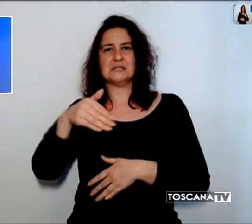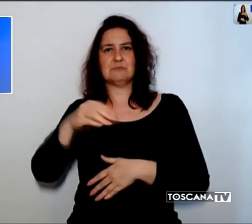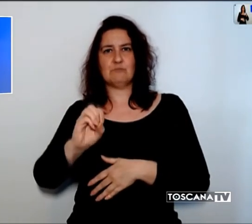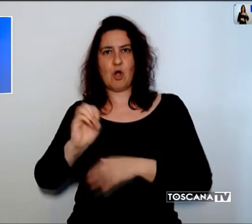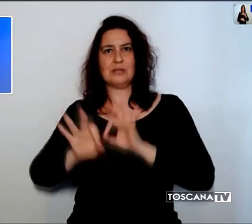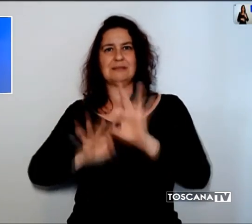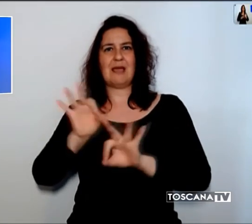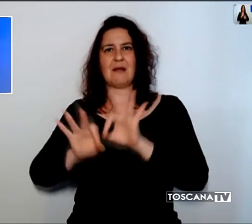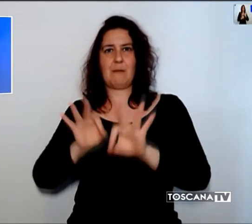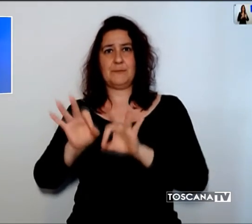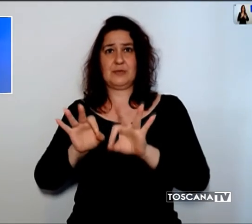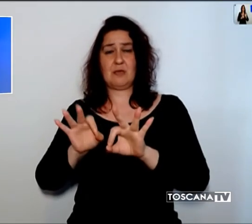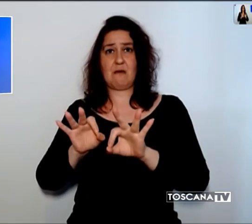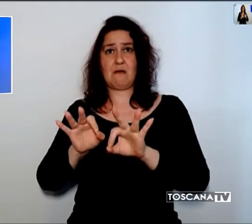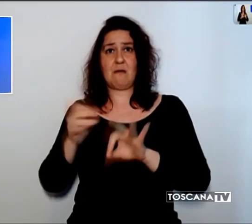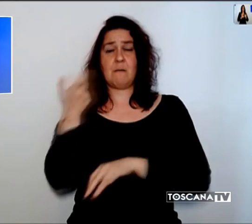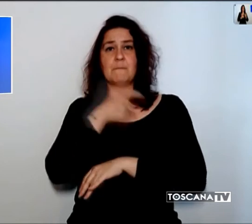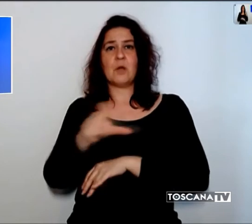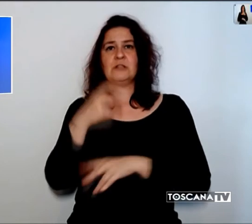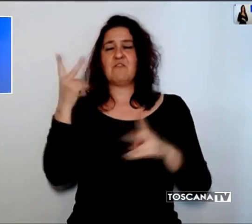aveva prevalso la politica.